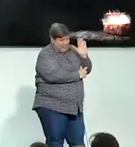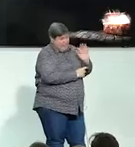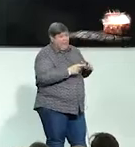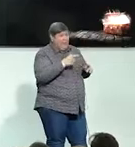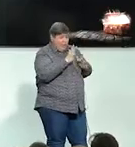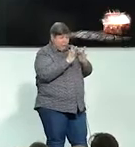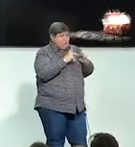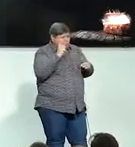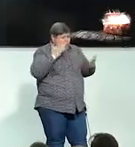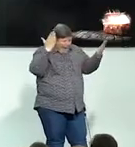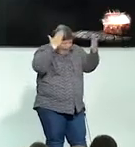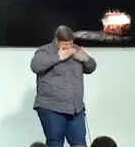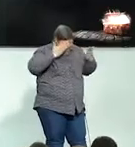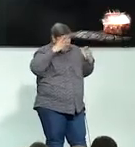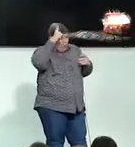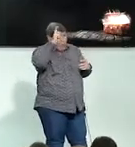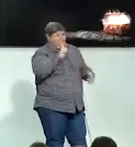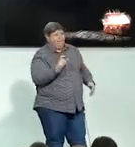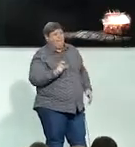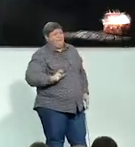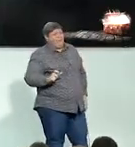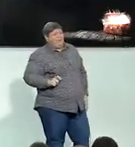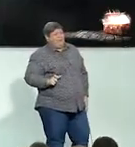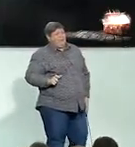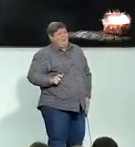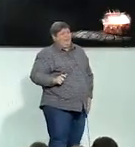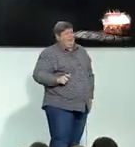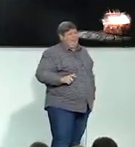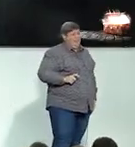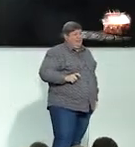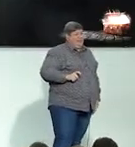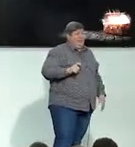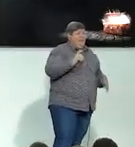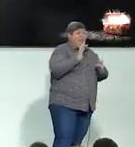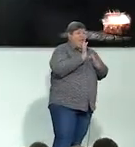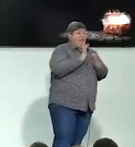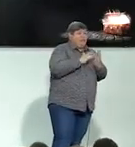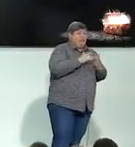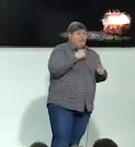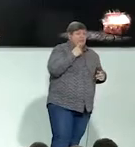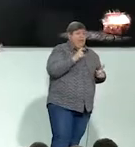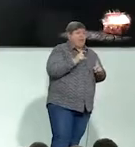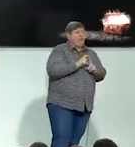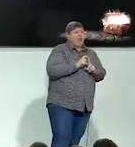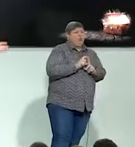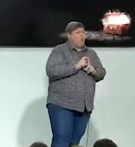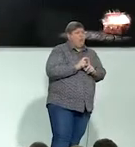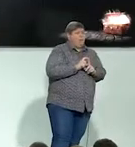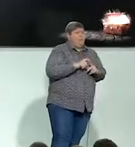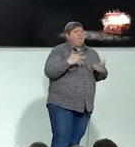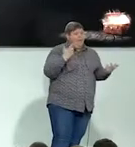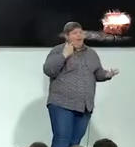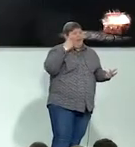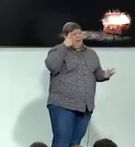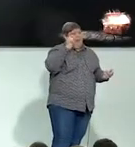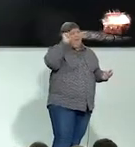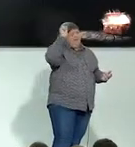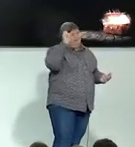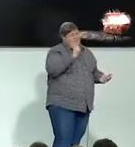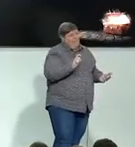gememoriseer het, hy moest dit geken het, nou ok, Jesus het nie gesê, en dit er noem met hem staan het, nie, ons kan die woord nou net vrij aanhaal, maar ek denk, dit is